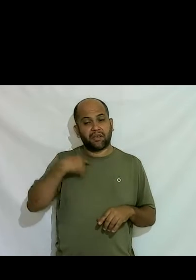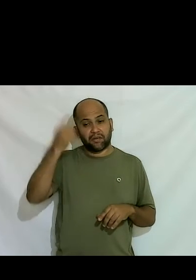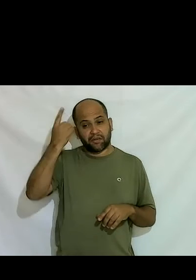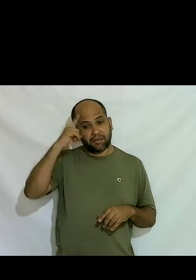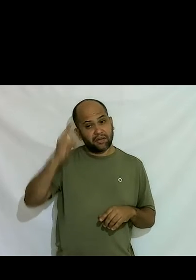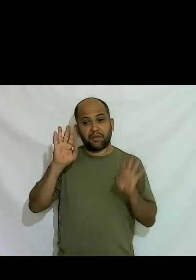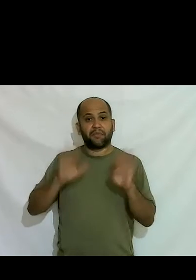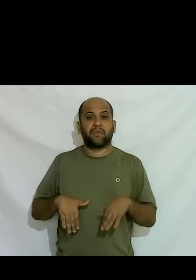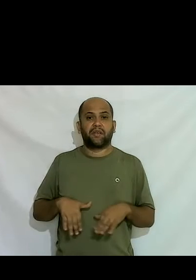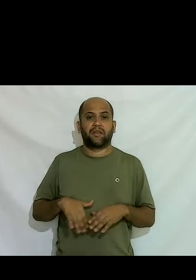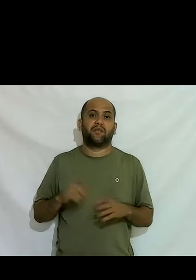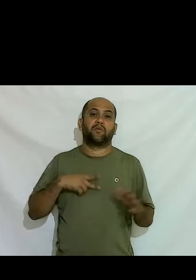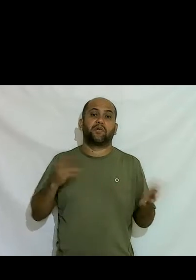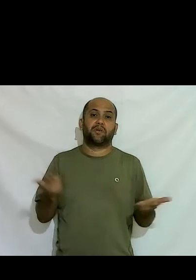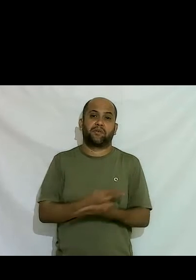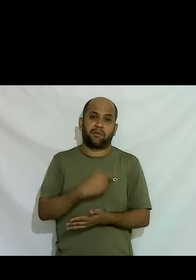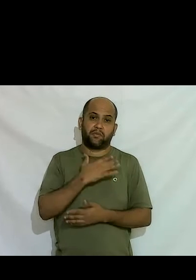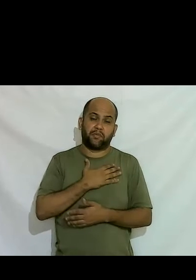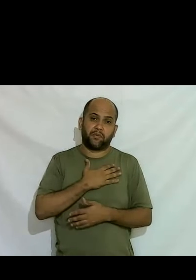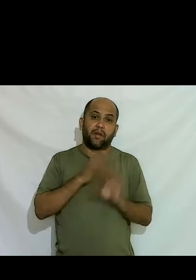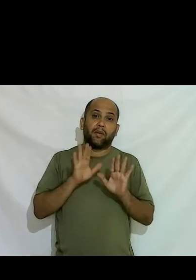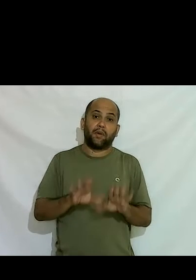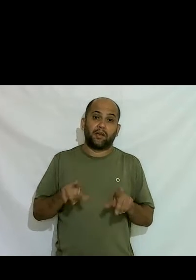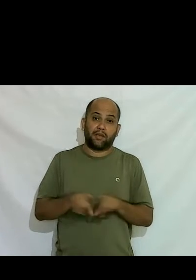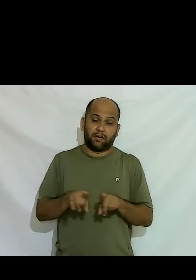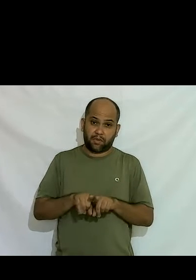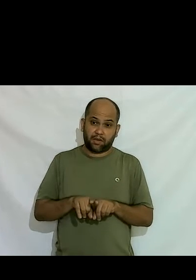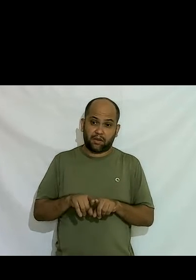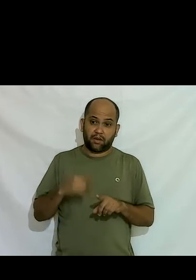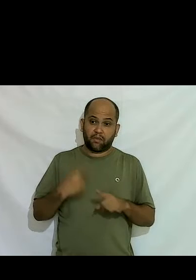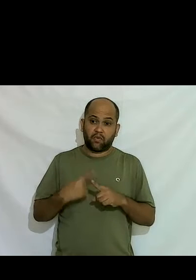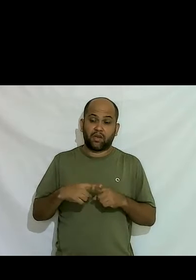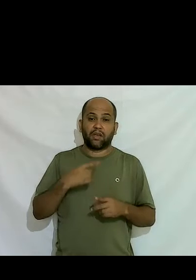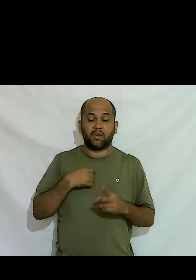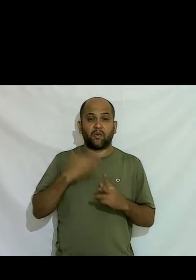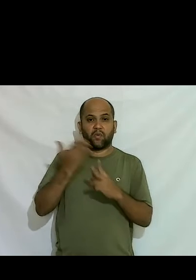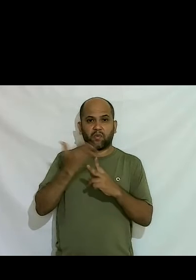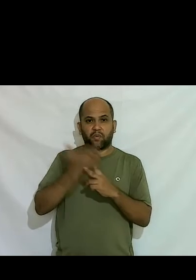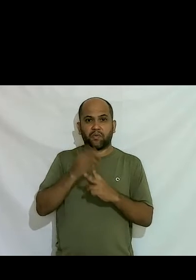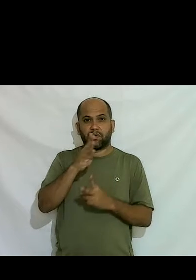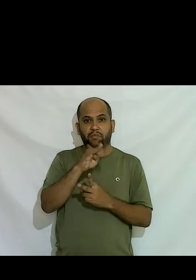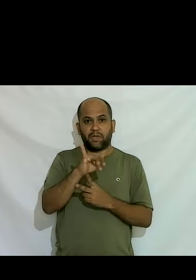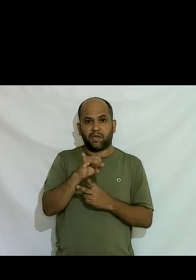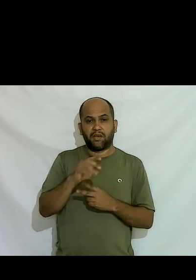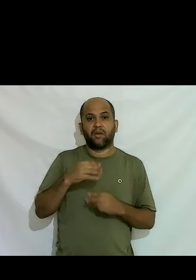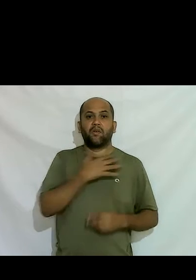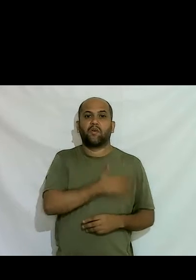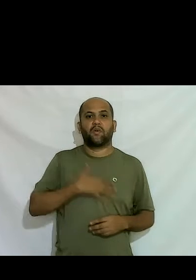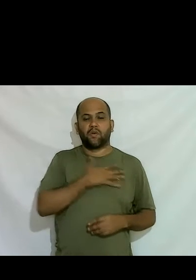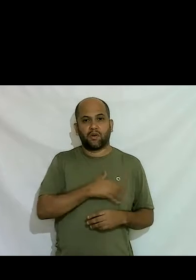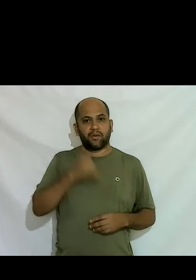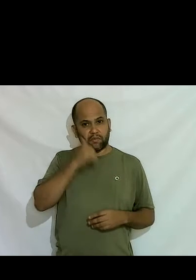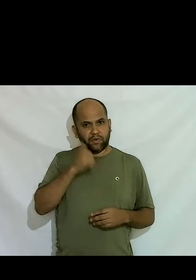era o que acontecia comigo até porque eu sou bi e eu gosto de mulher né tanto que casei com uma